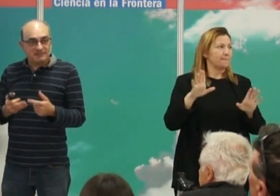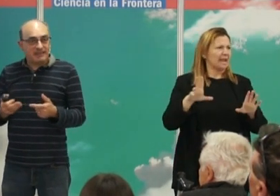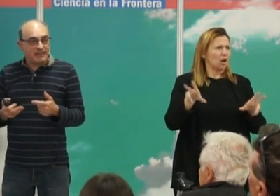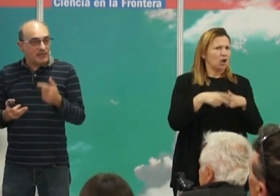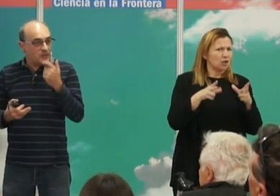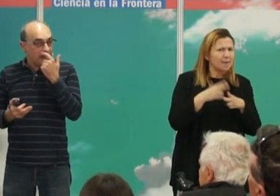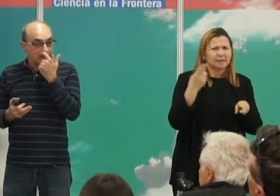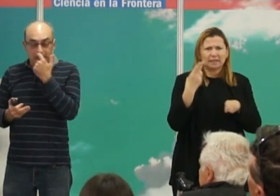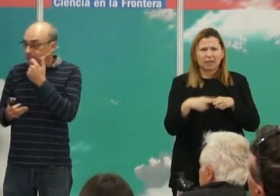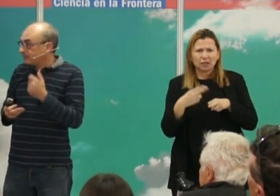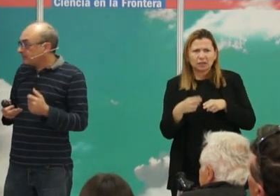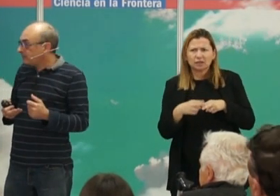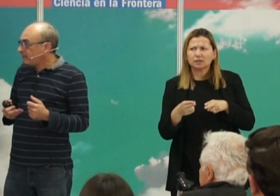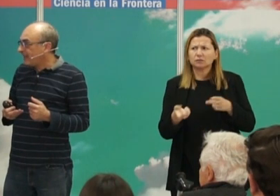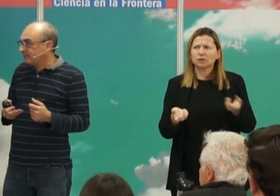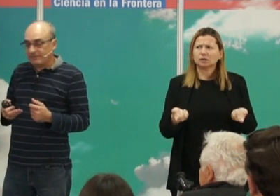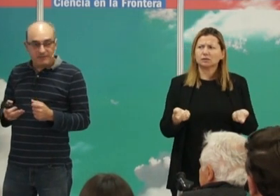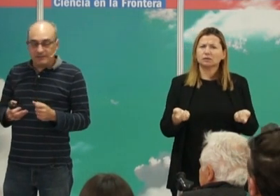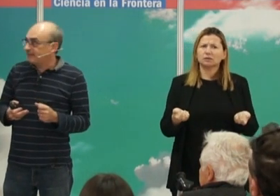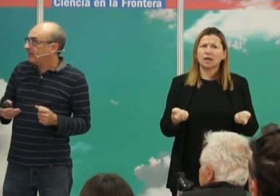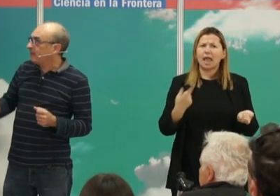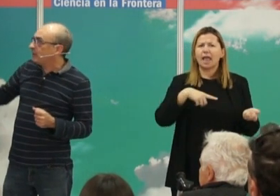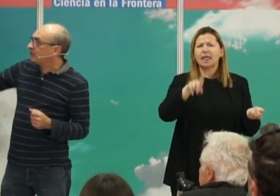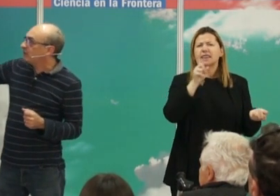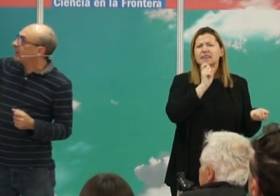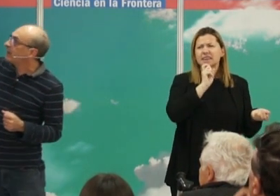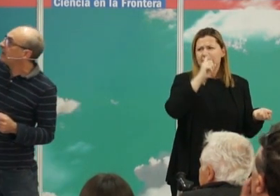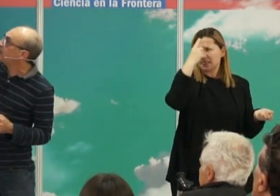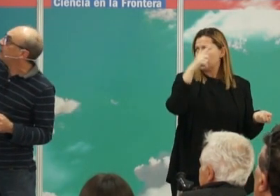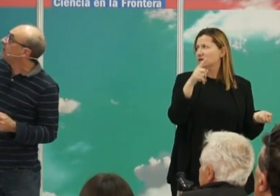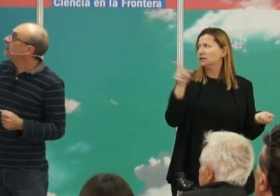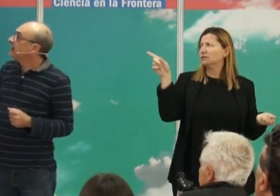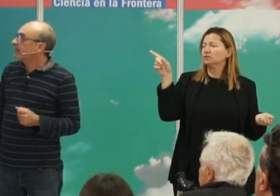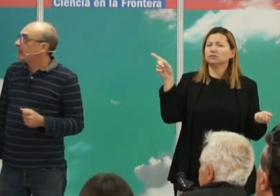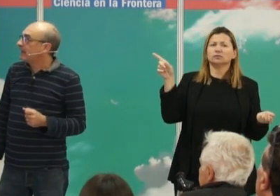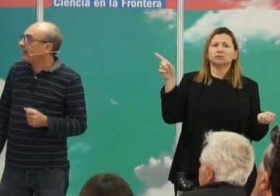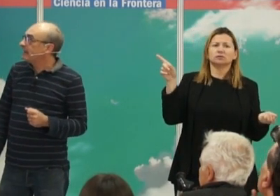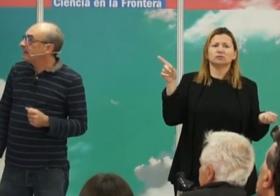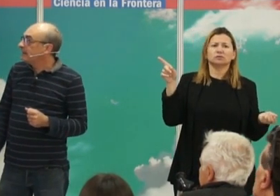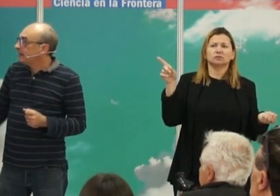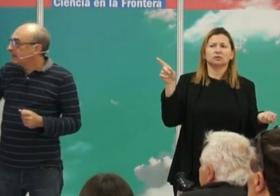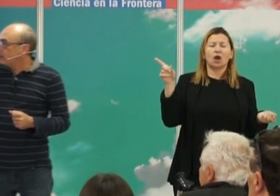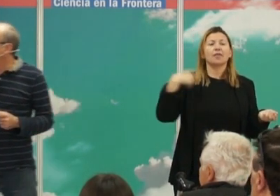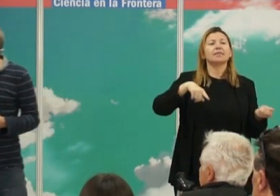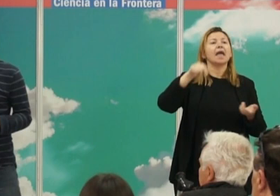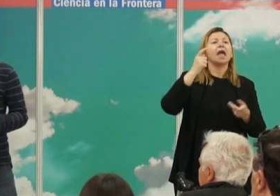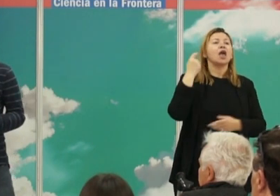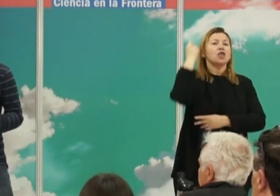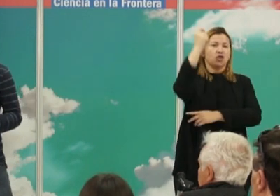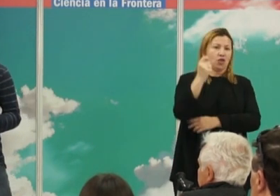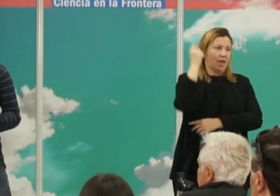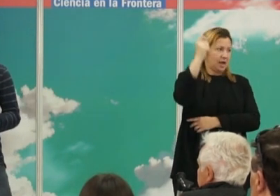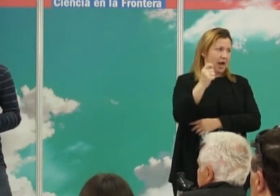detrás de este gran cambio genético. Es difícil de saber, pero esto es un yacimiento en Ciudad Real donde